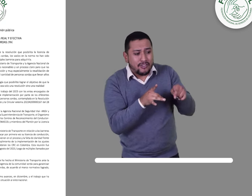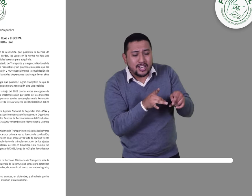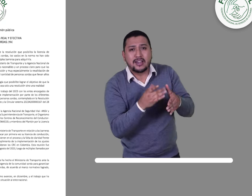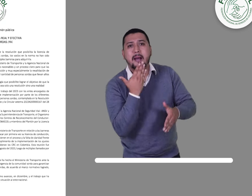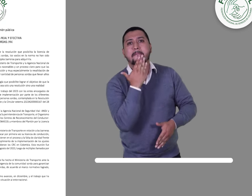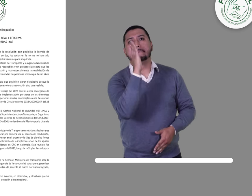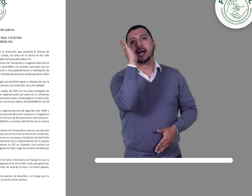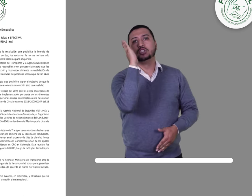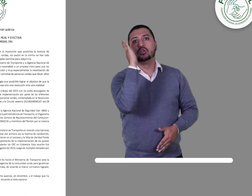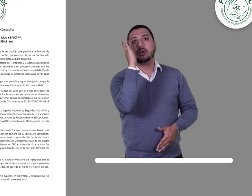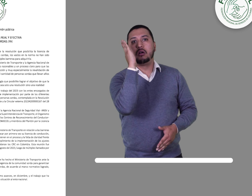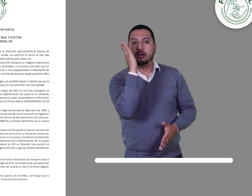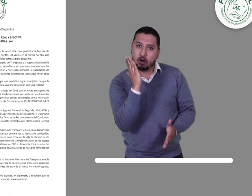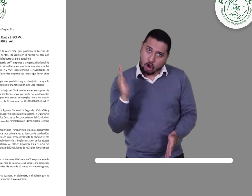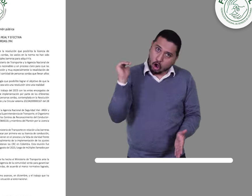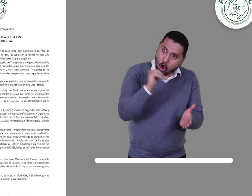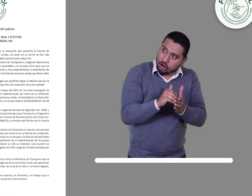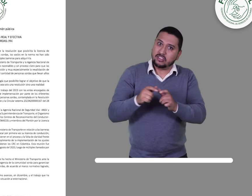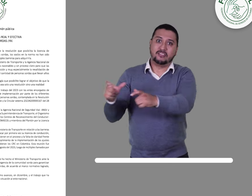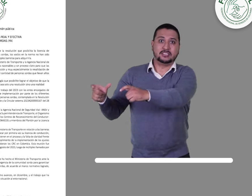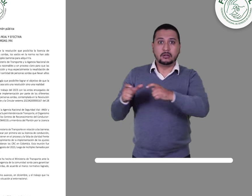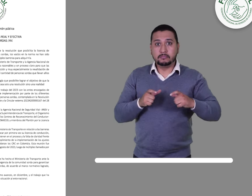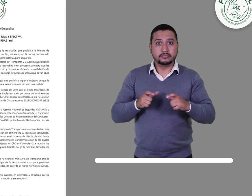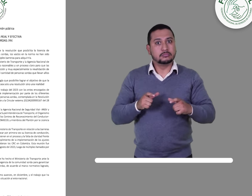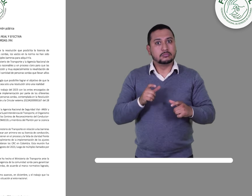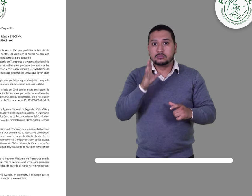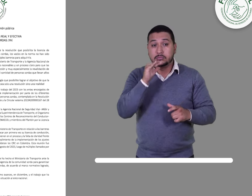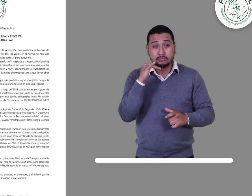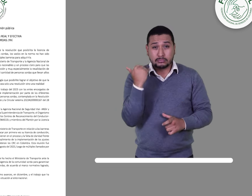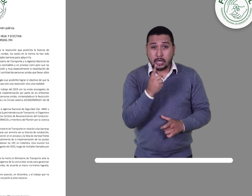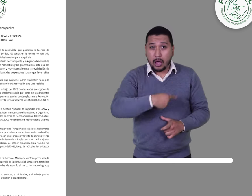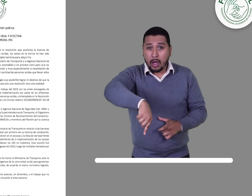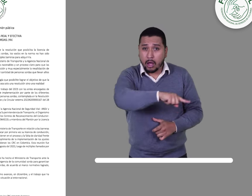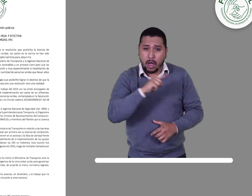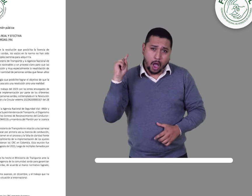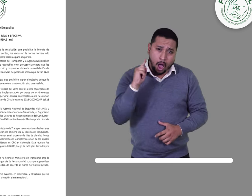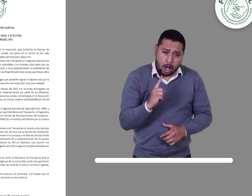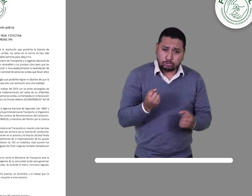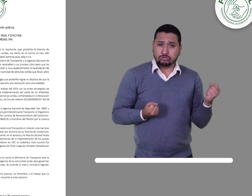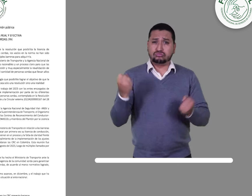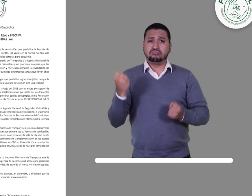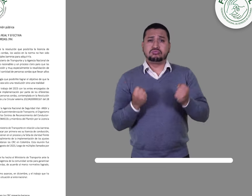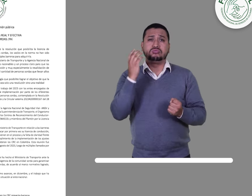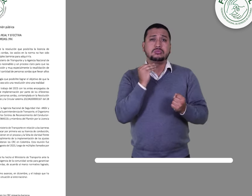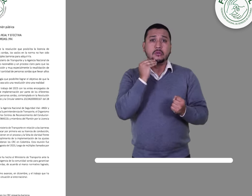han vencido a tal cantidad de personas sordas que llevan años conduciendo.